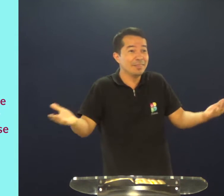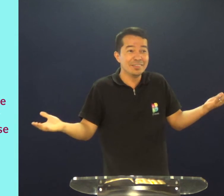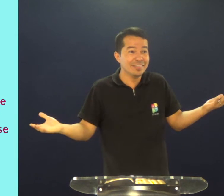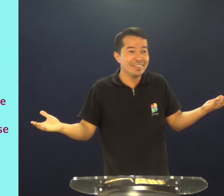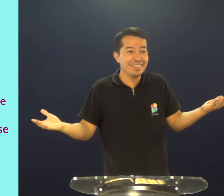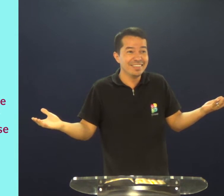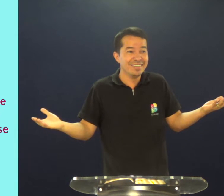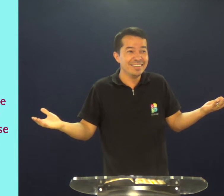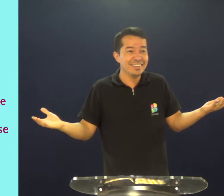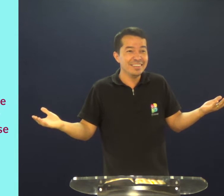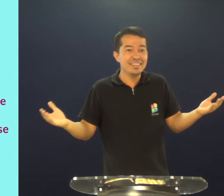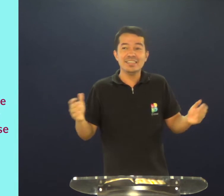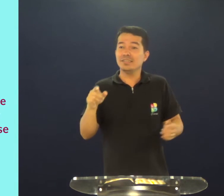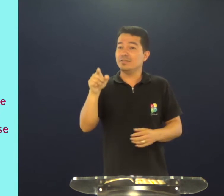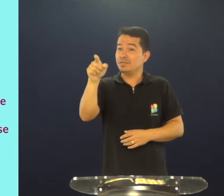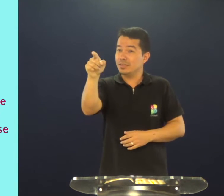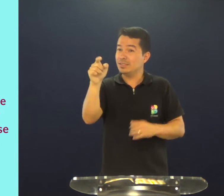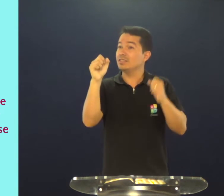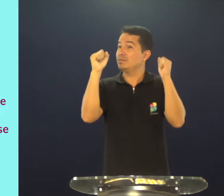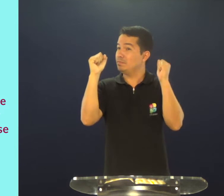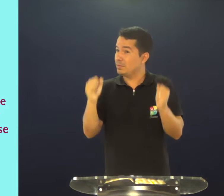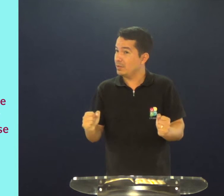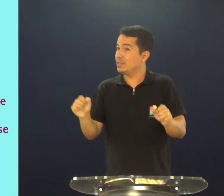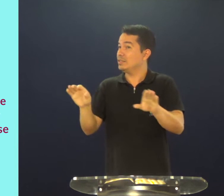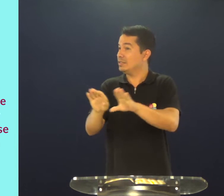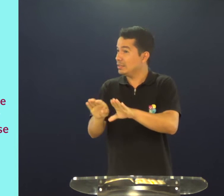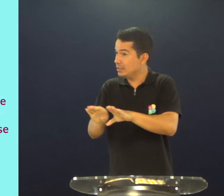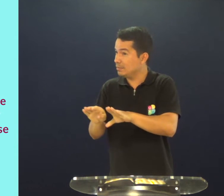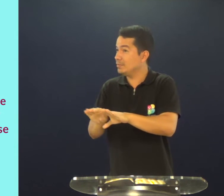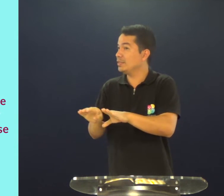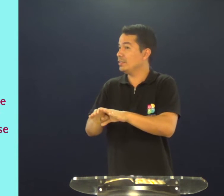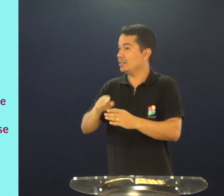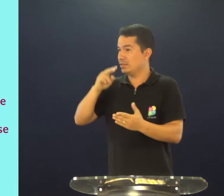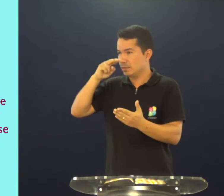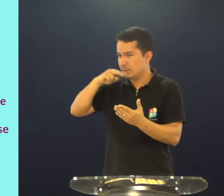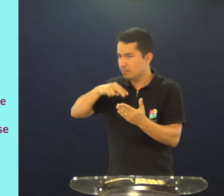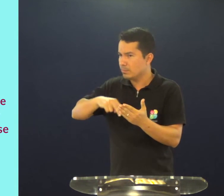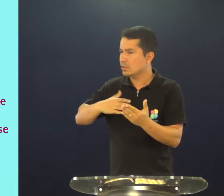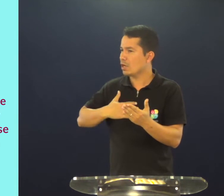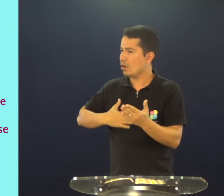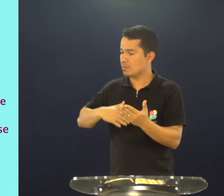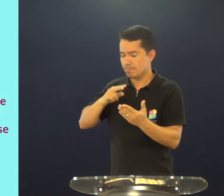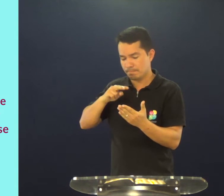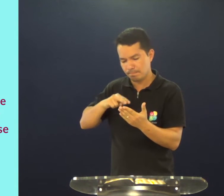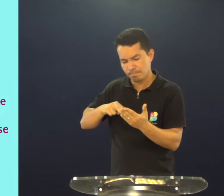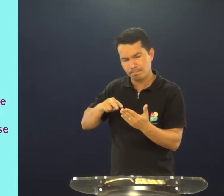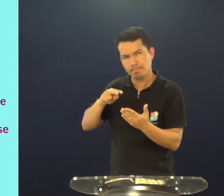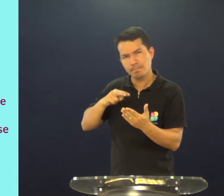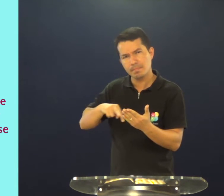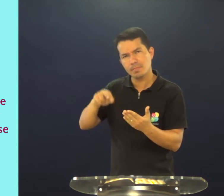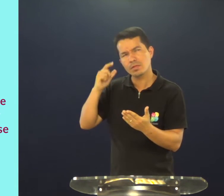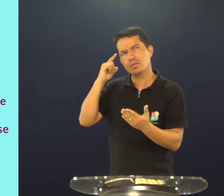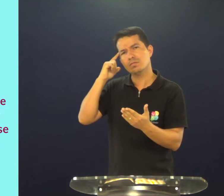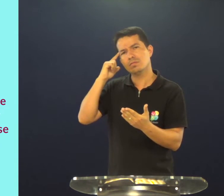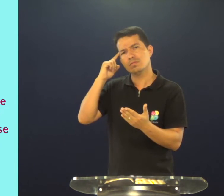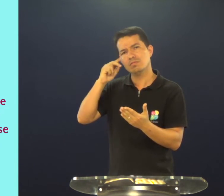levei para ler o livro todo de Marcos, você também pode ler, calmamente, claro,